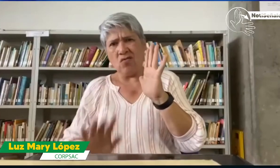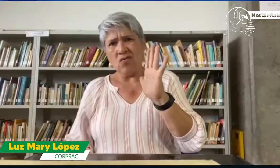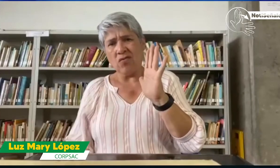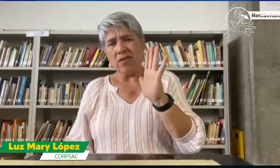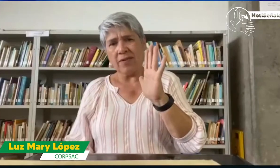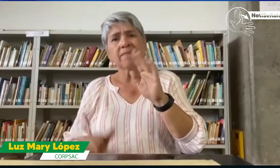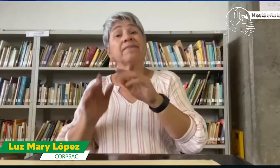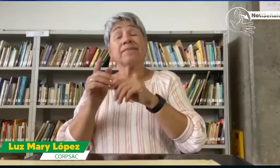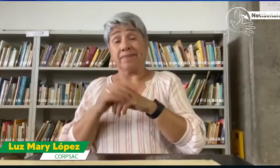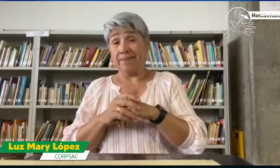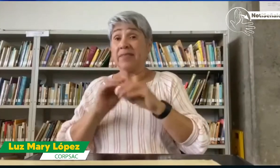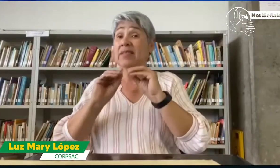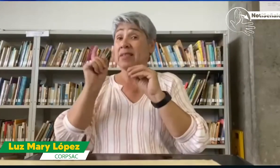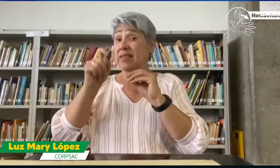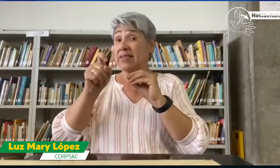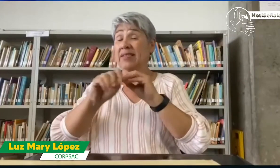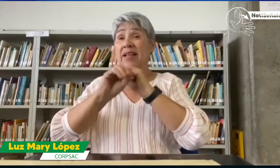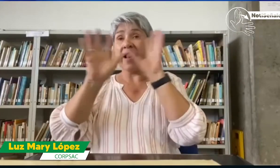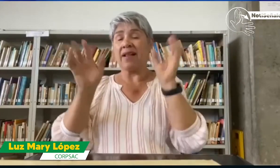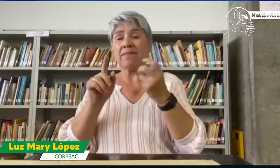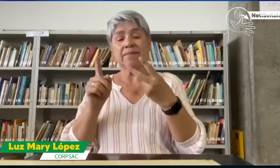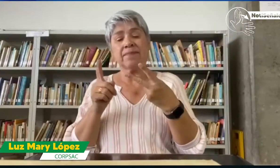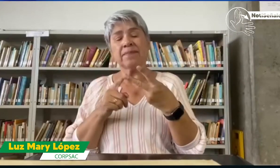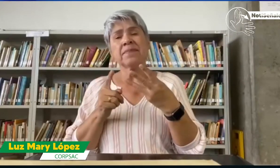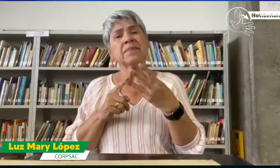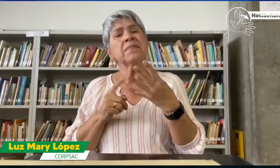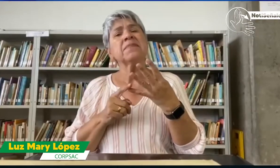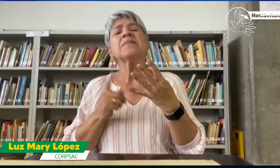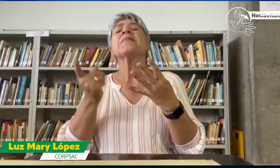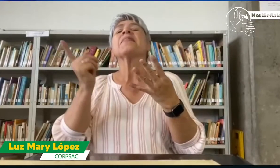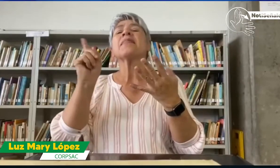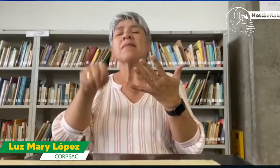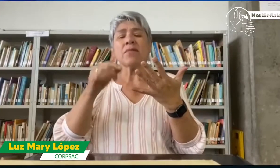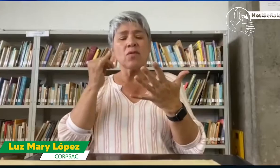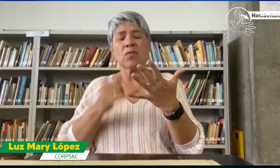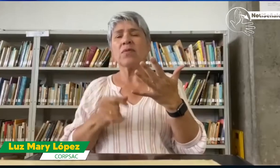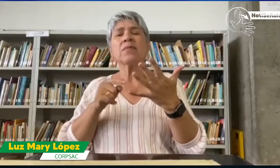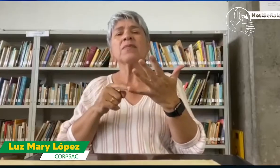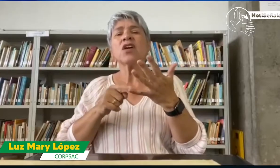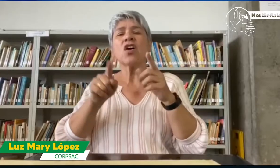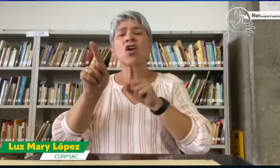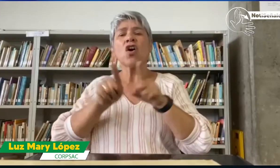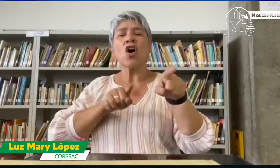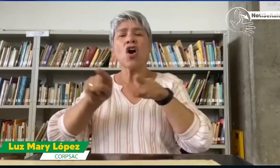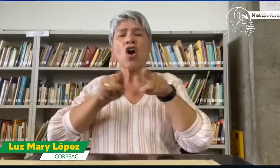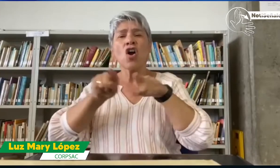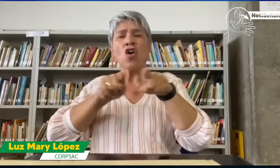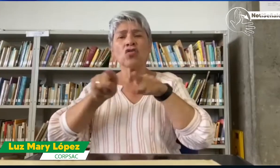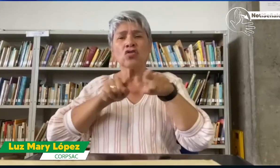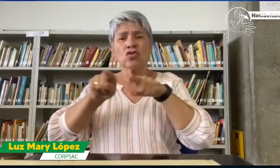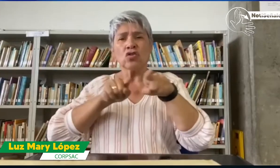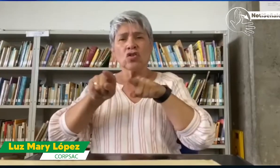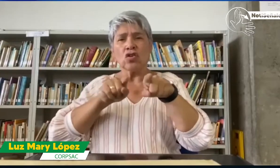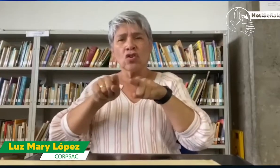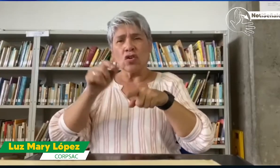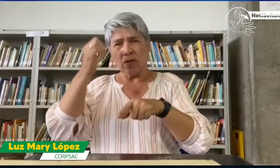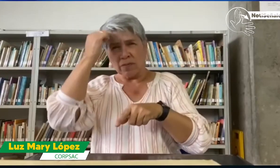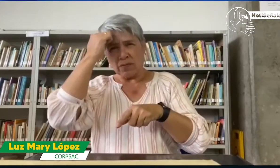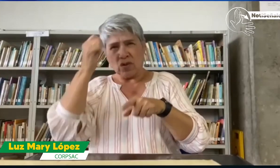a una persona bachiller o un profesional. Entonces, hay que dar claridad al respecto. Y por último, quiero hacer